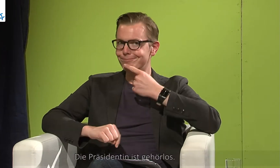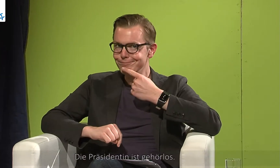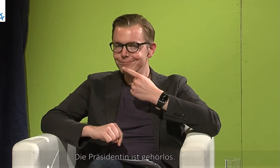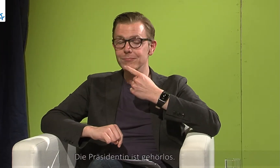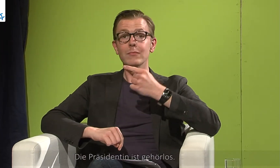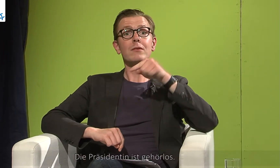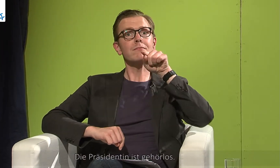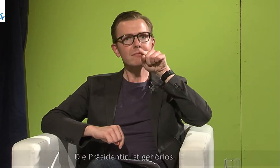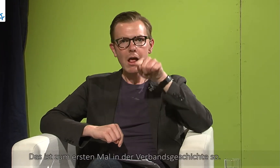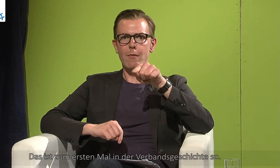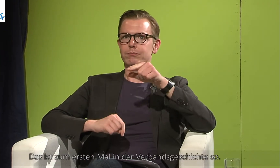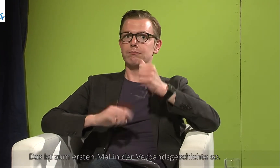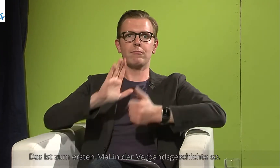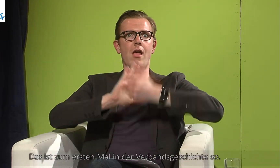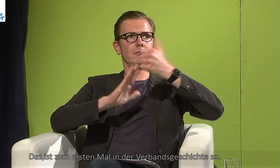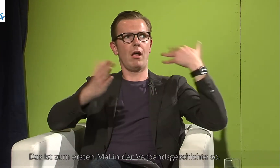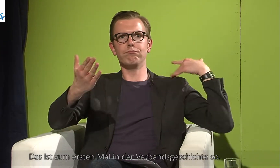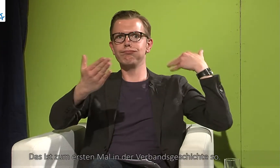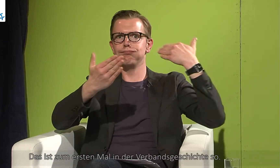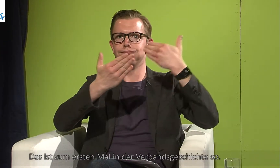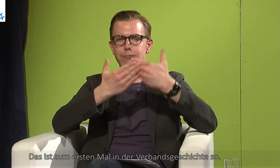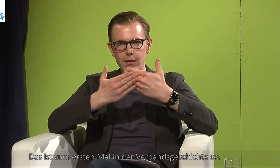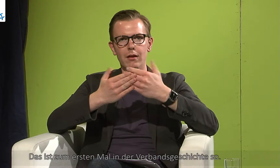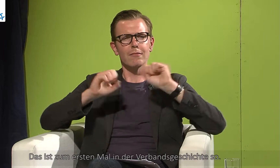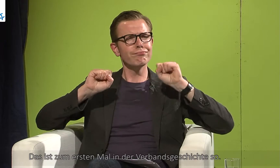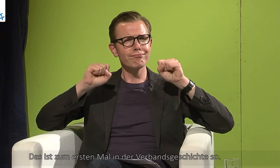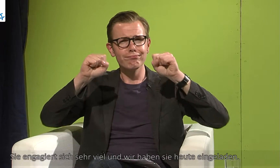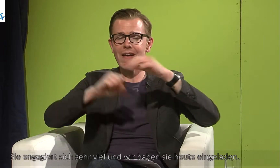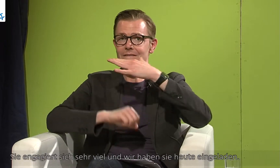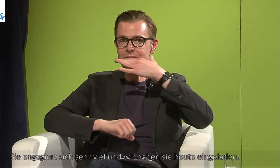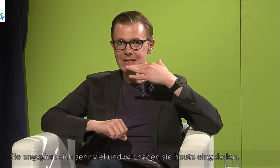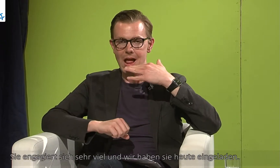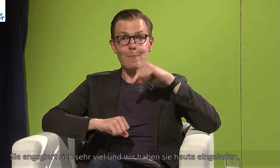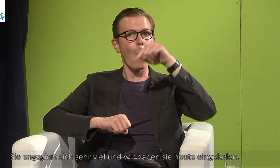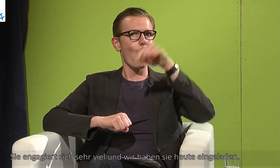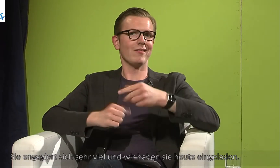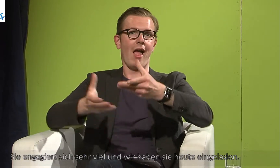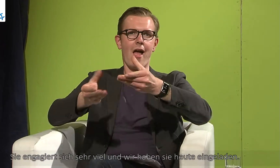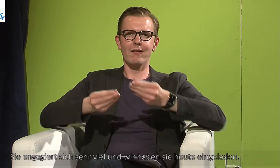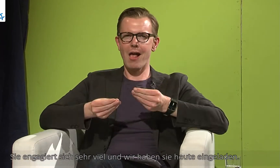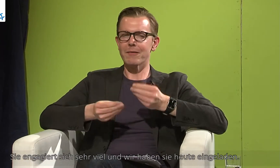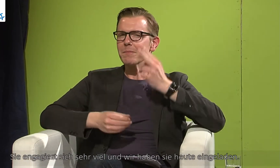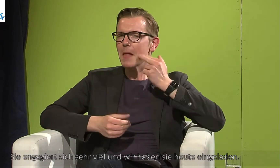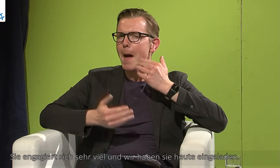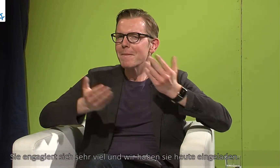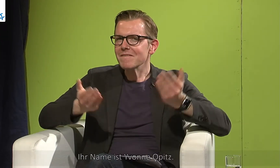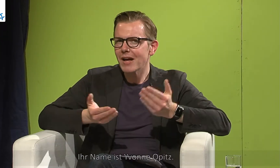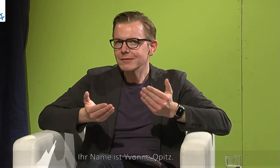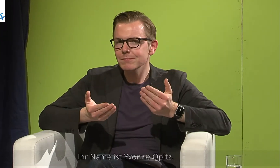gehörlos. Das ist zum ersten Mal in der Verbandsgeschichte so. Sie engagiert sich sehr viel und wir haben sie heute eingeladen. Ihr Name